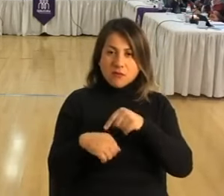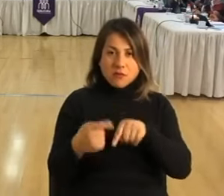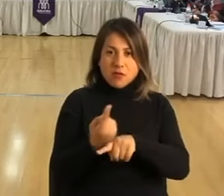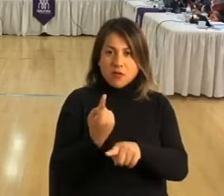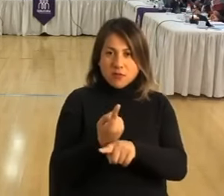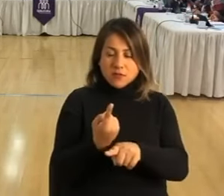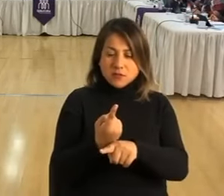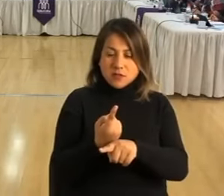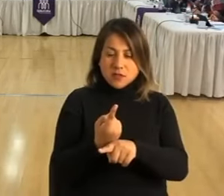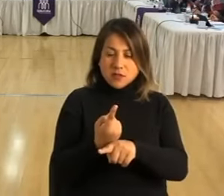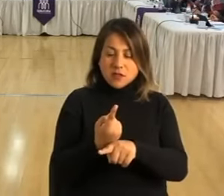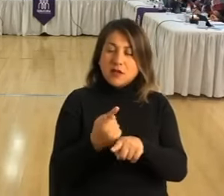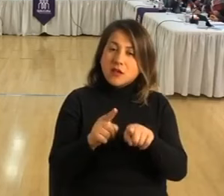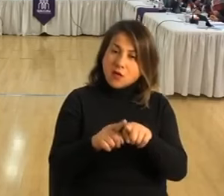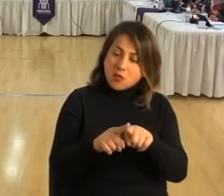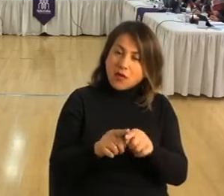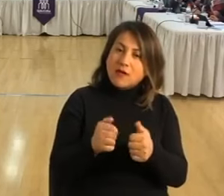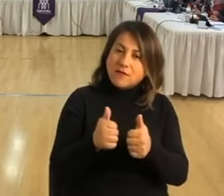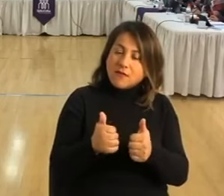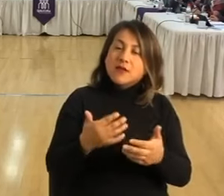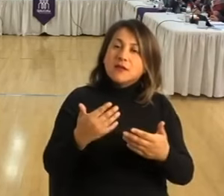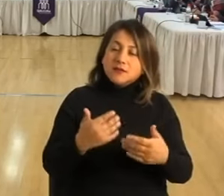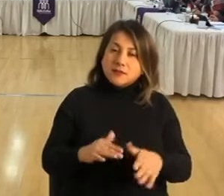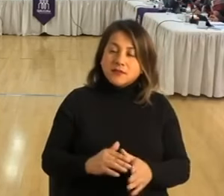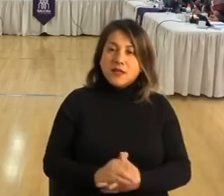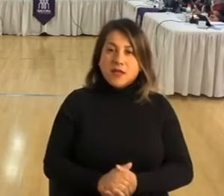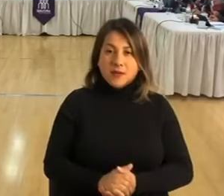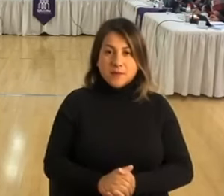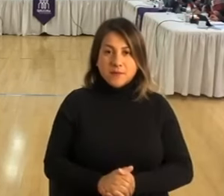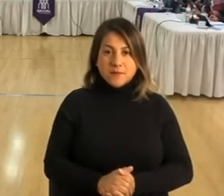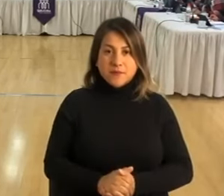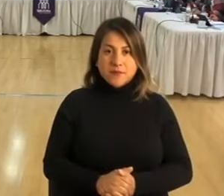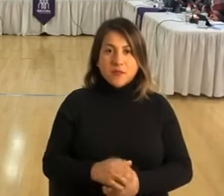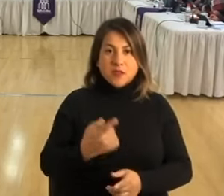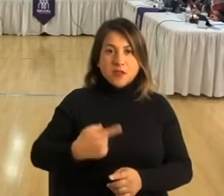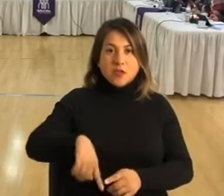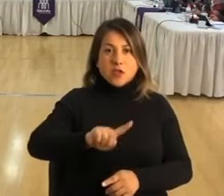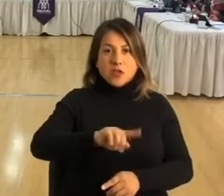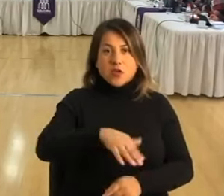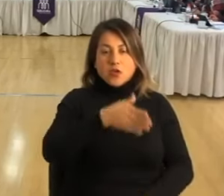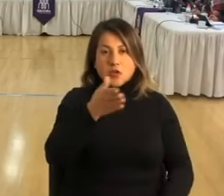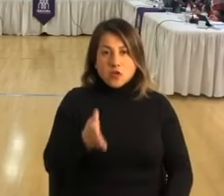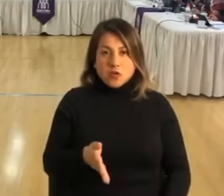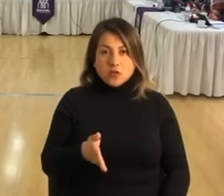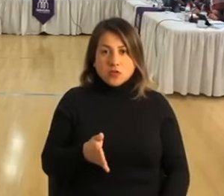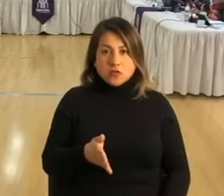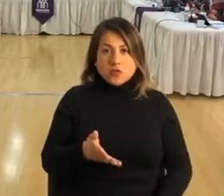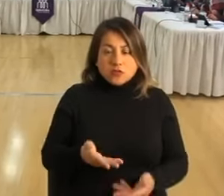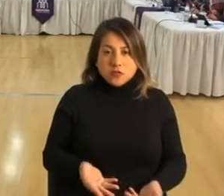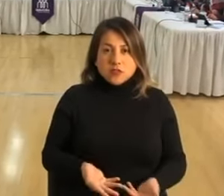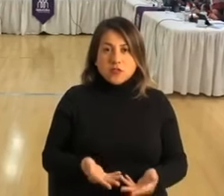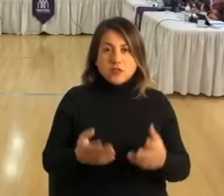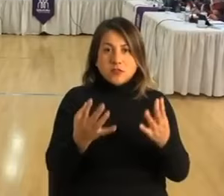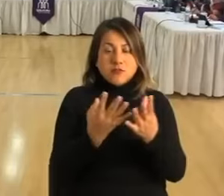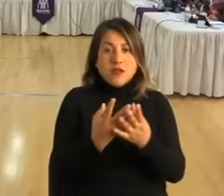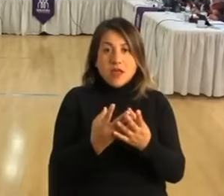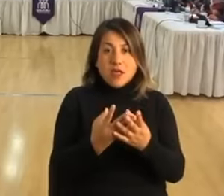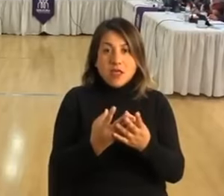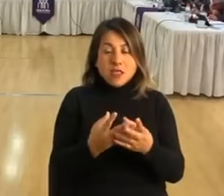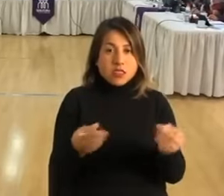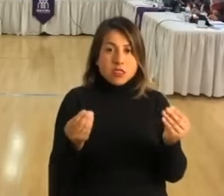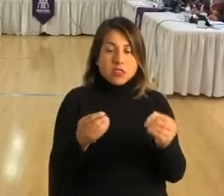Yo, sin desmerecer que ya estamos en el otro, pero no puedo dejarlo pasar porque si no se va a diluir durante el consejo.